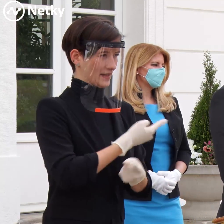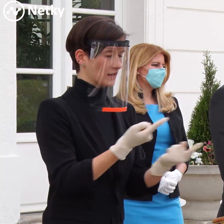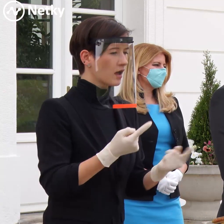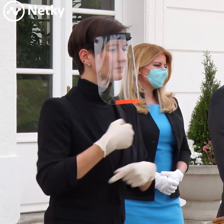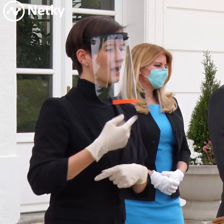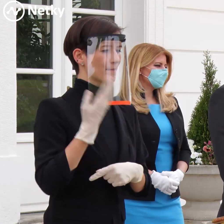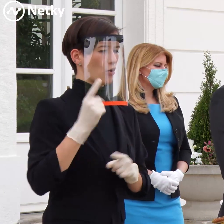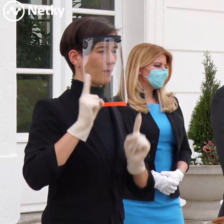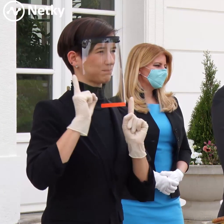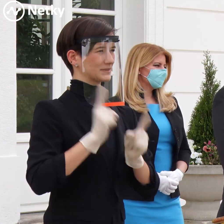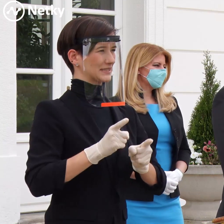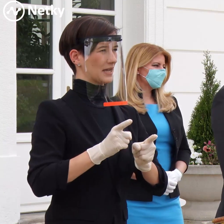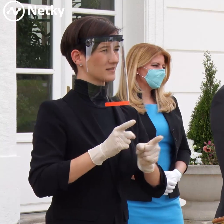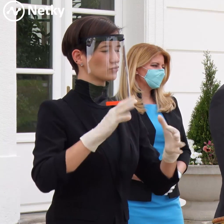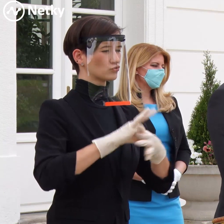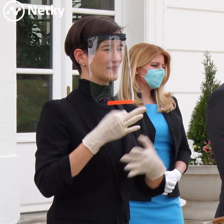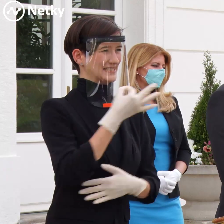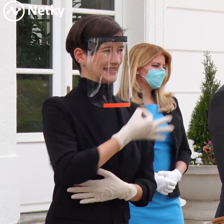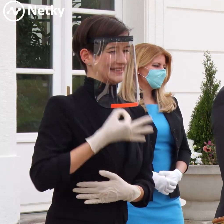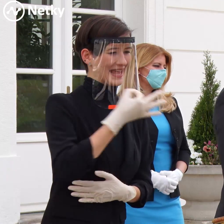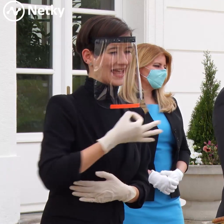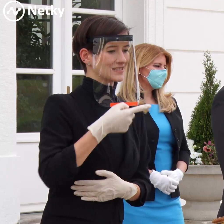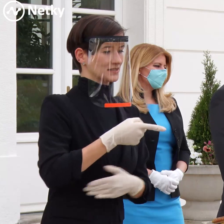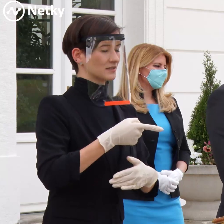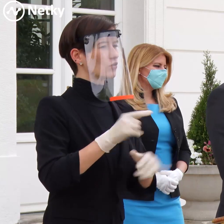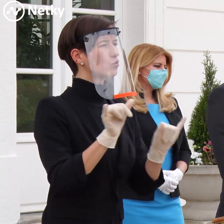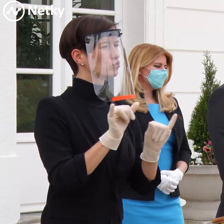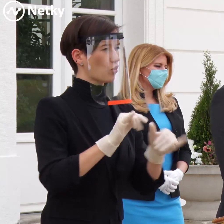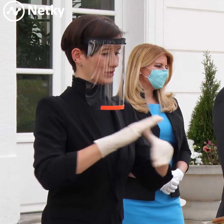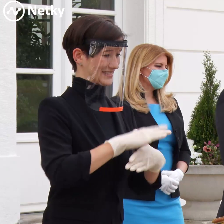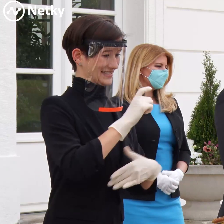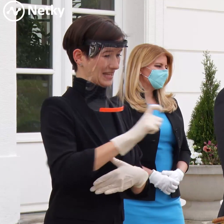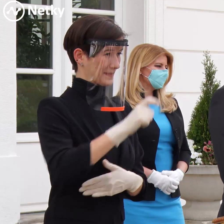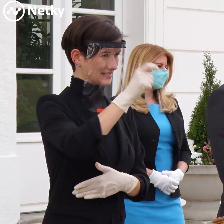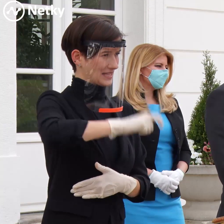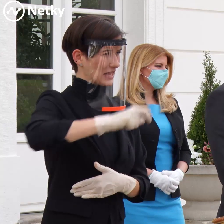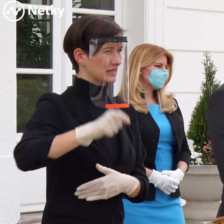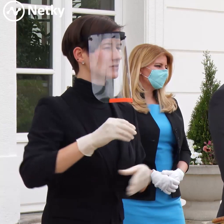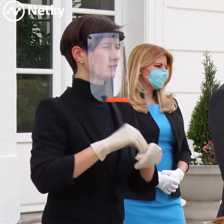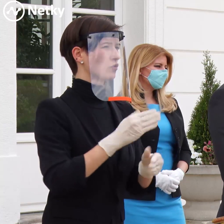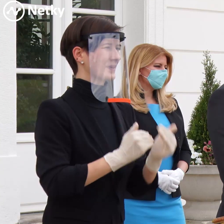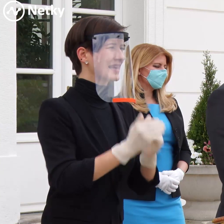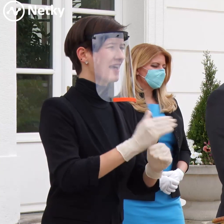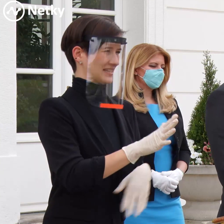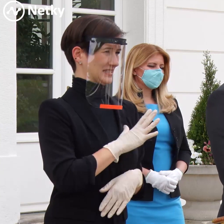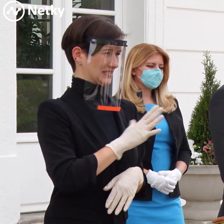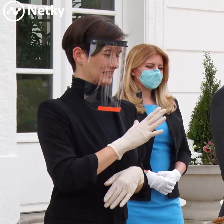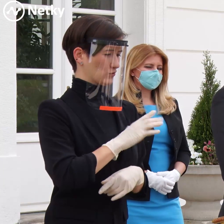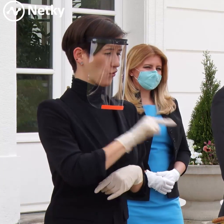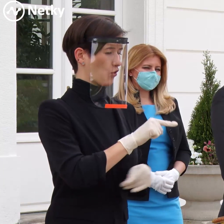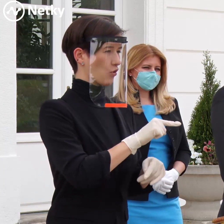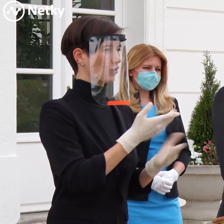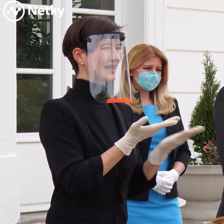Aby sa začali testovať zamestnanci, najmä rizikových domovo-sociálnej starostlivosti v